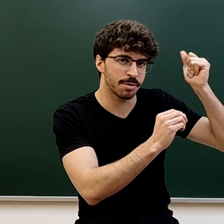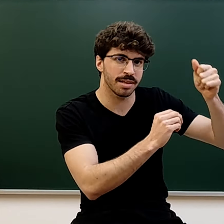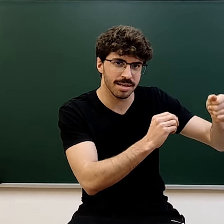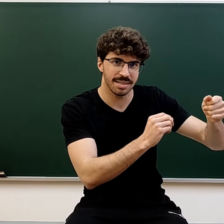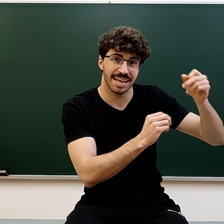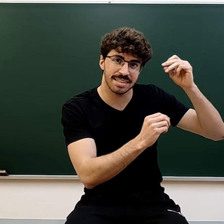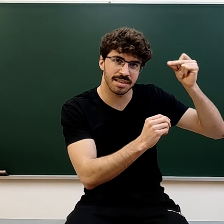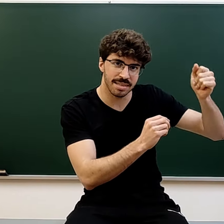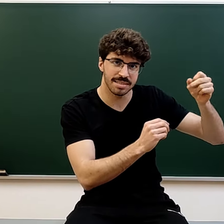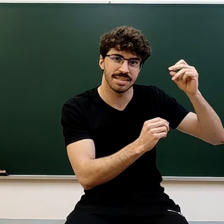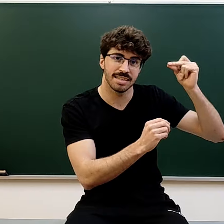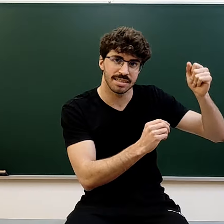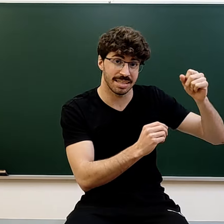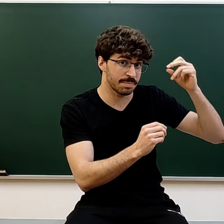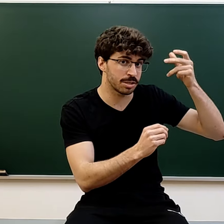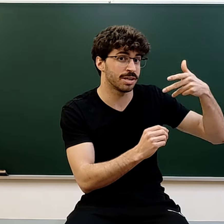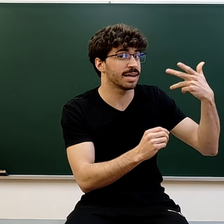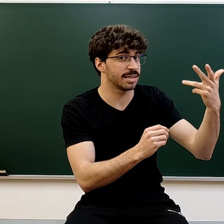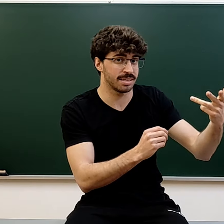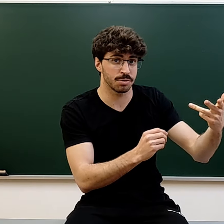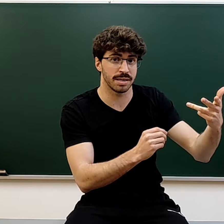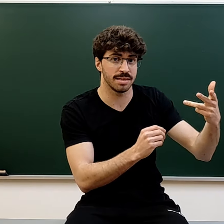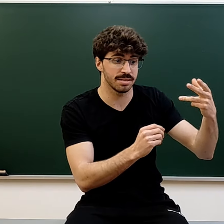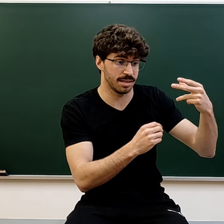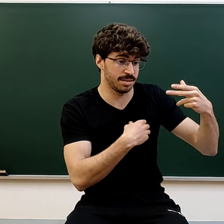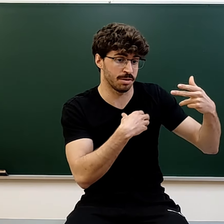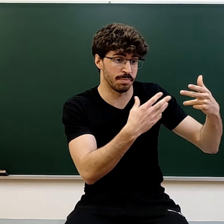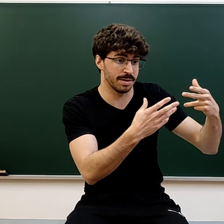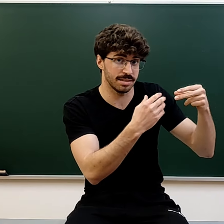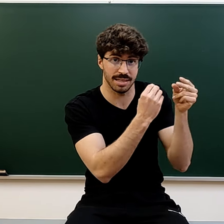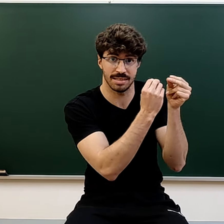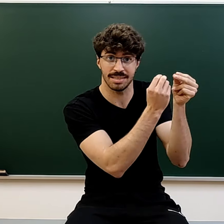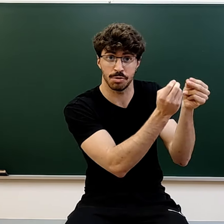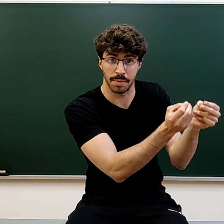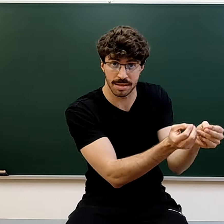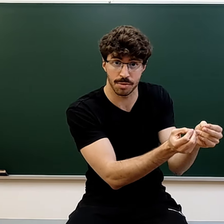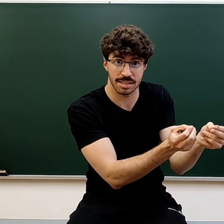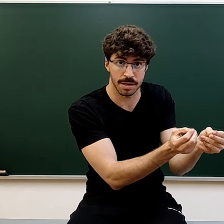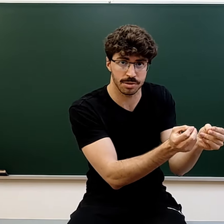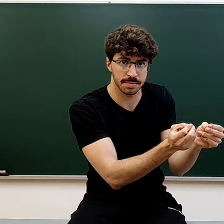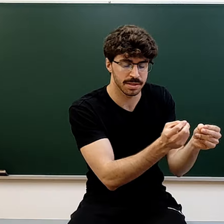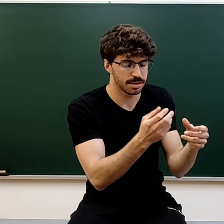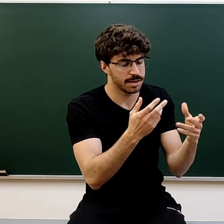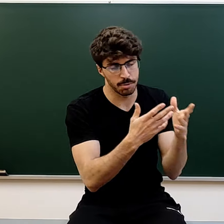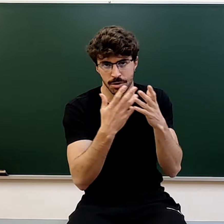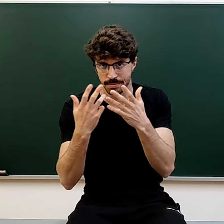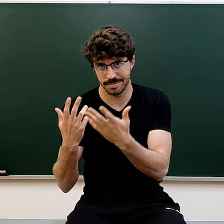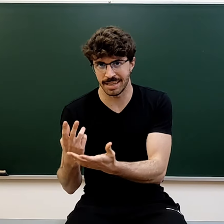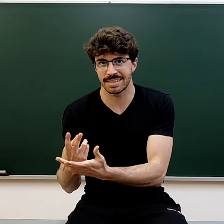recordar esa idea de esa persona en la que te quieres convertir, y si te comprometes ya te estás convirtiendo en esa persona, y luego tienes